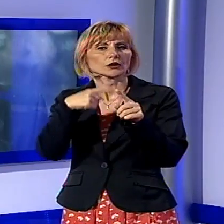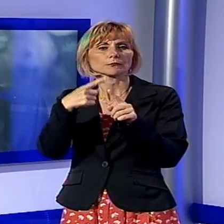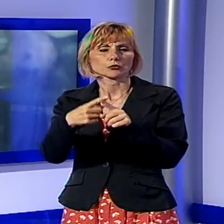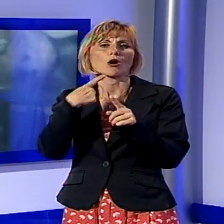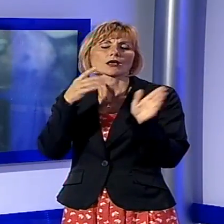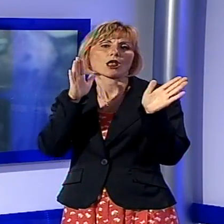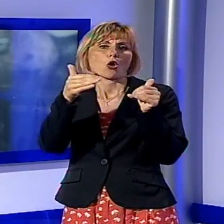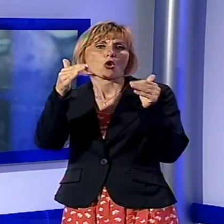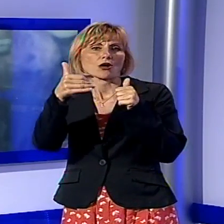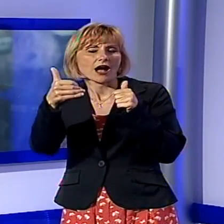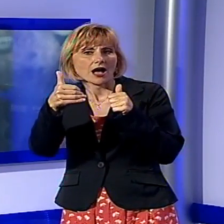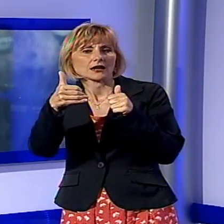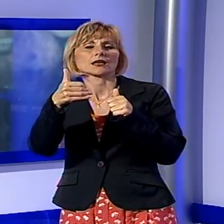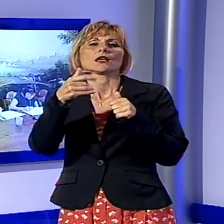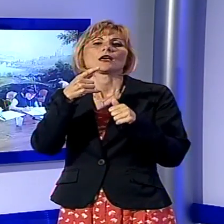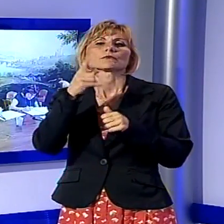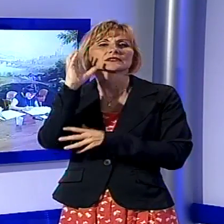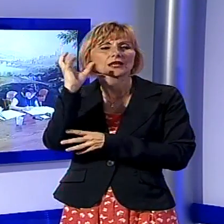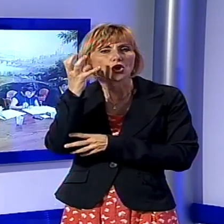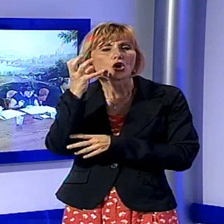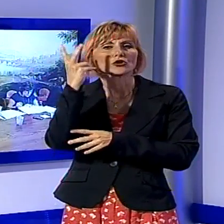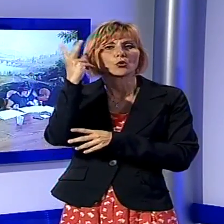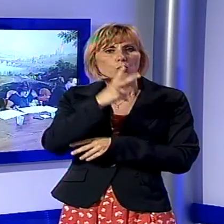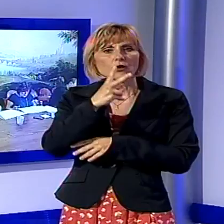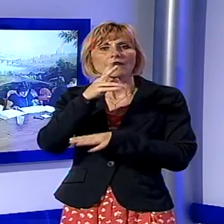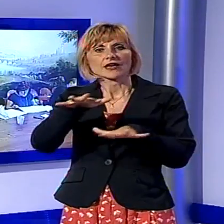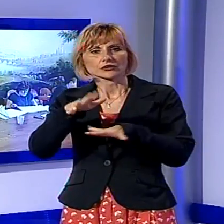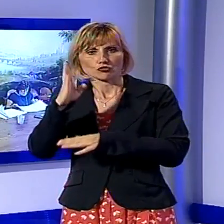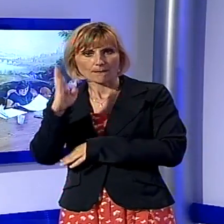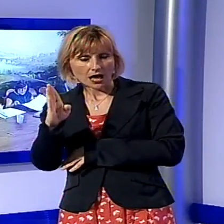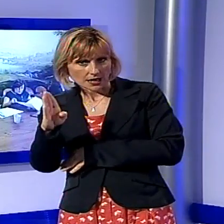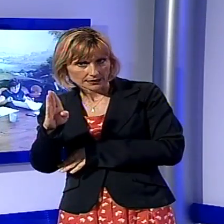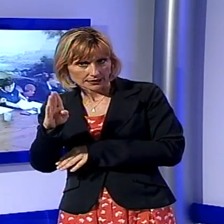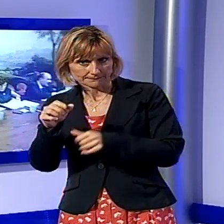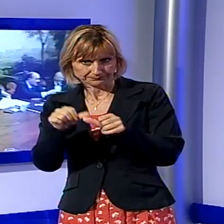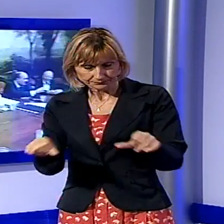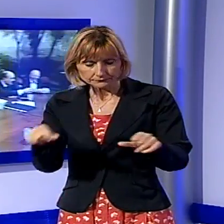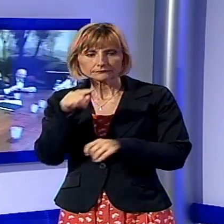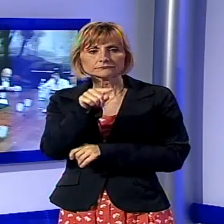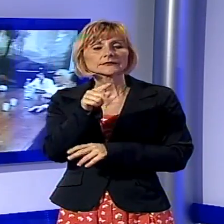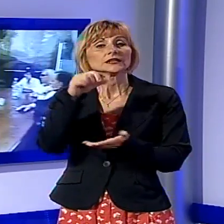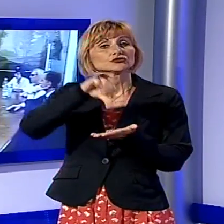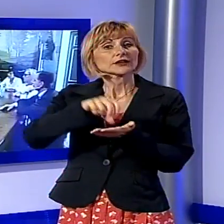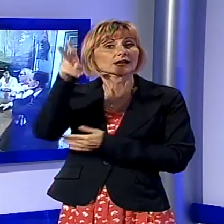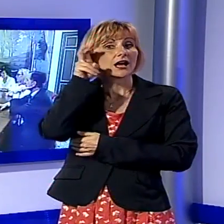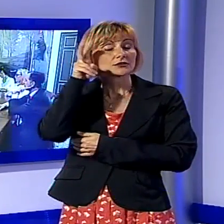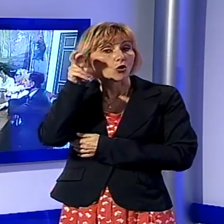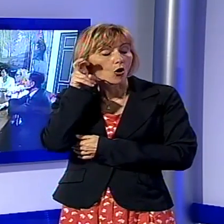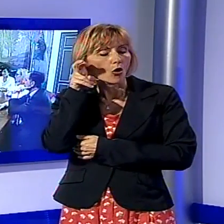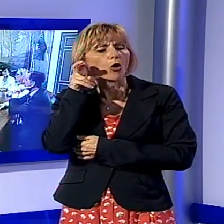misericordie di Lucca, Viareggio e Barga. I centri di ascolto rispondono alle esigenze segnalate soprattutto da piccole imprese,